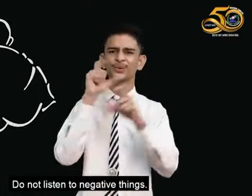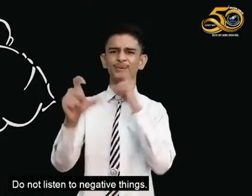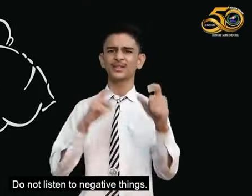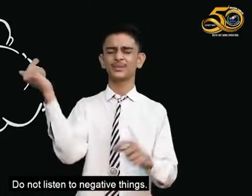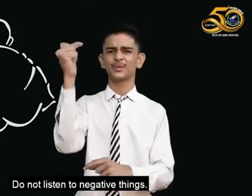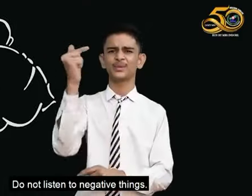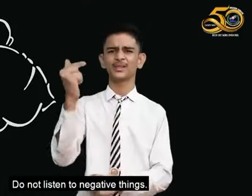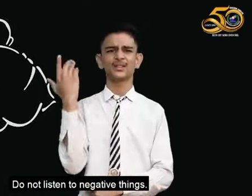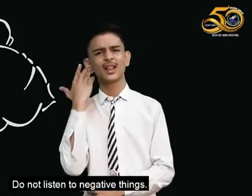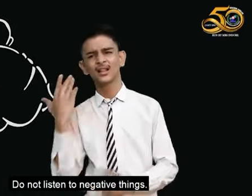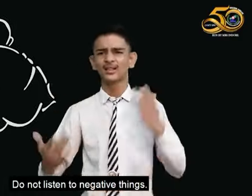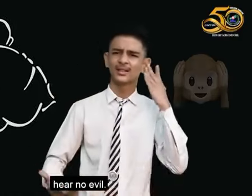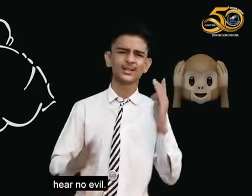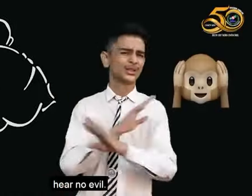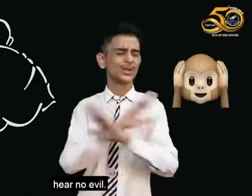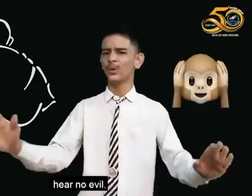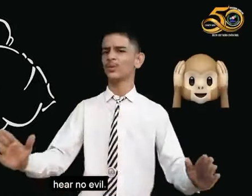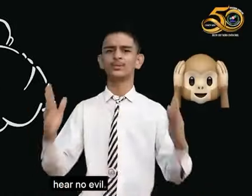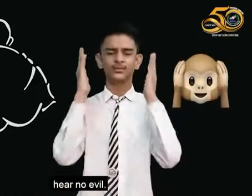को हमें ग्रहन नहीं करना चाहिए बुराना सुनो